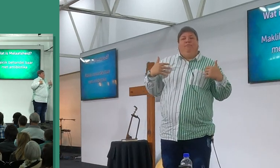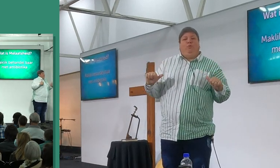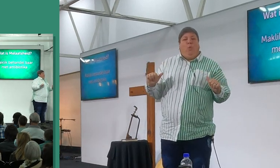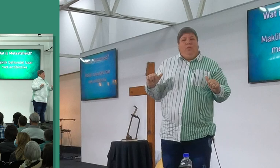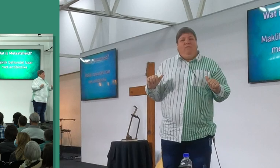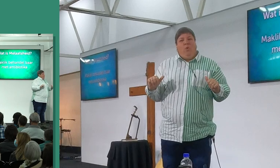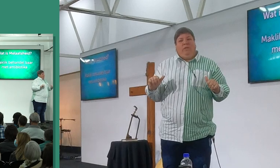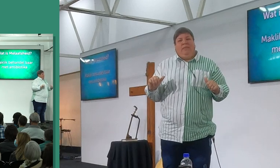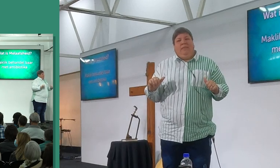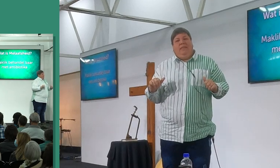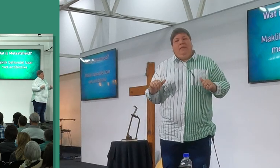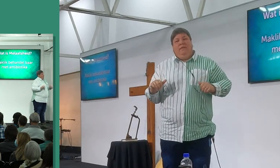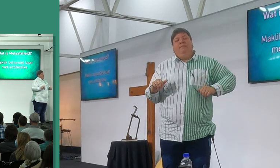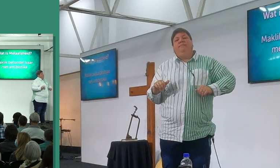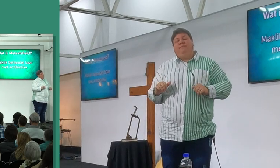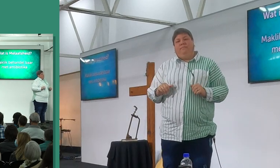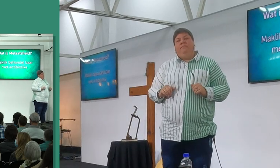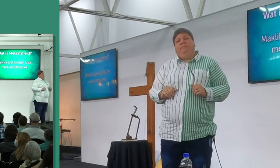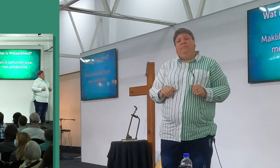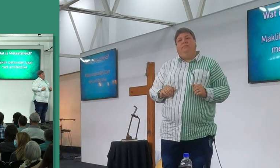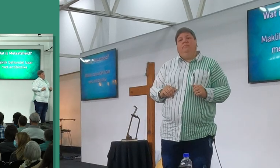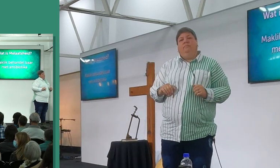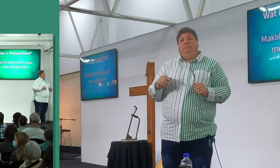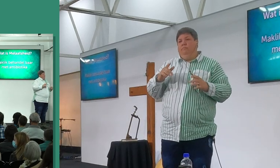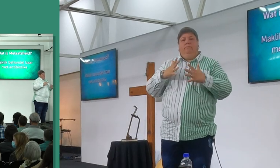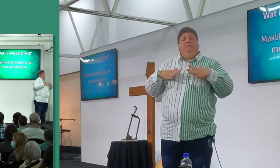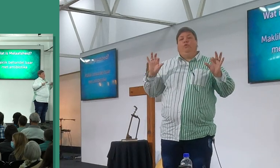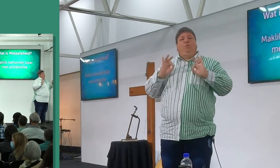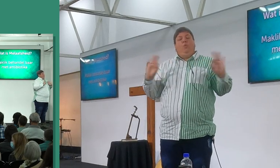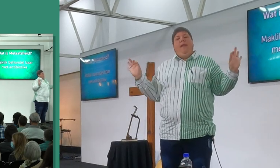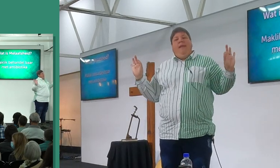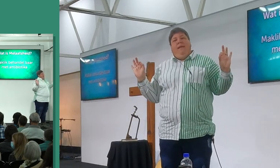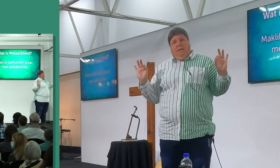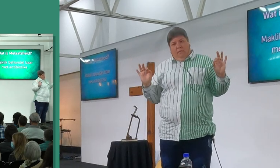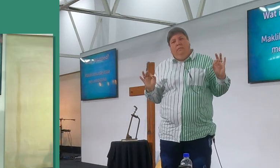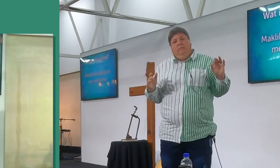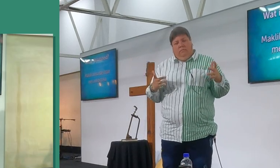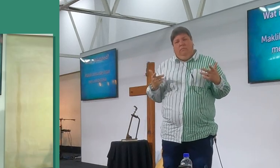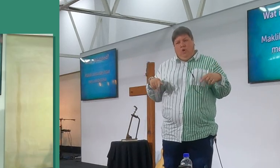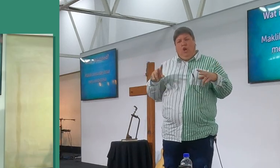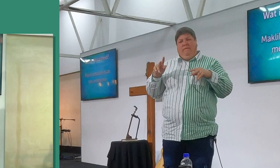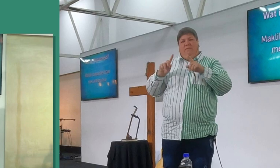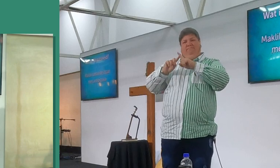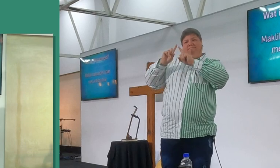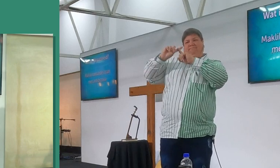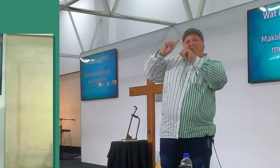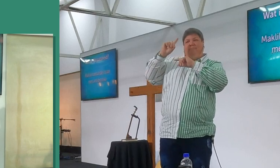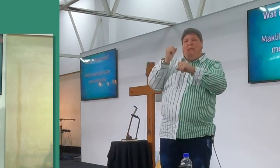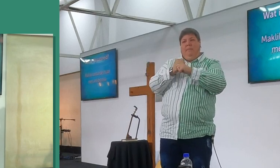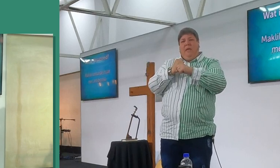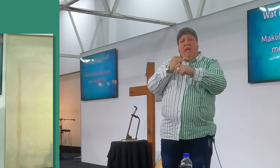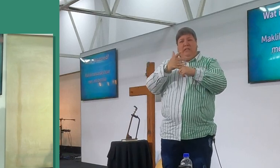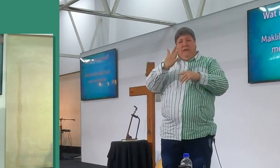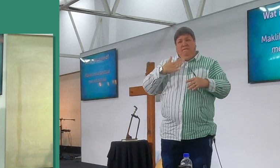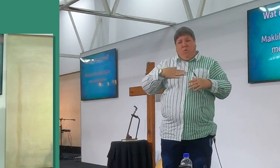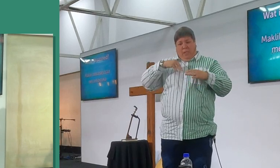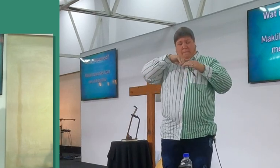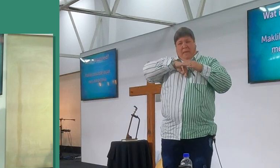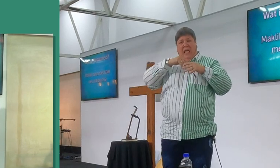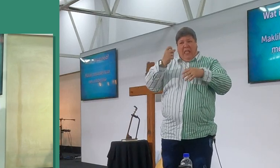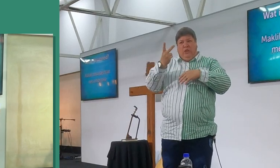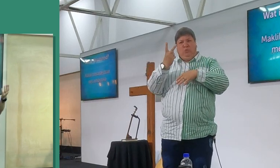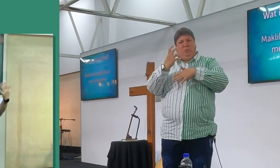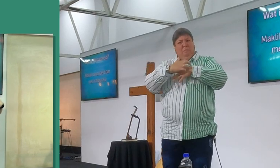is dit, is raak jy gezond, en jy is vry daarvan nie, jy is gelukkig. So, vooral gaan, as jy voel daar is een my laatsteit bezig om op te kom,